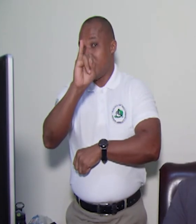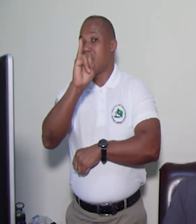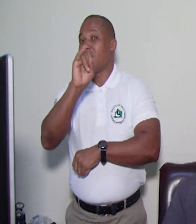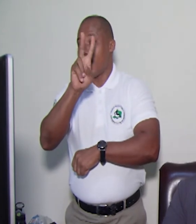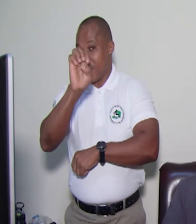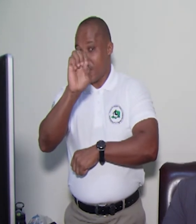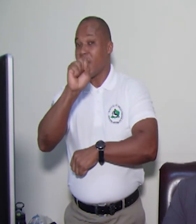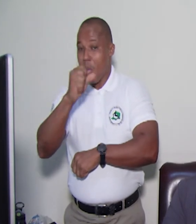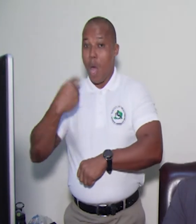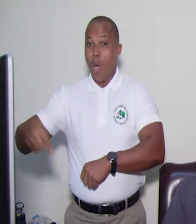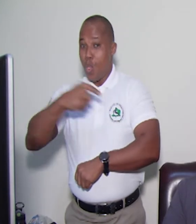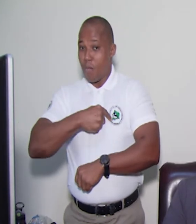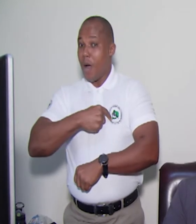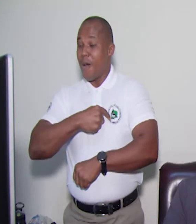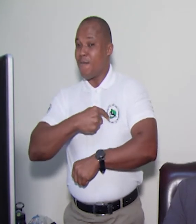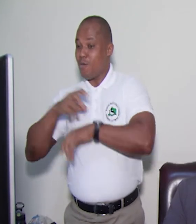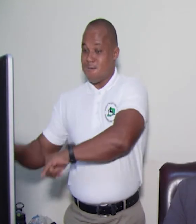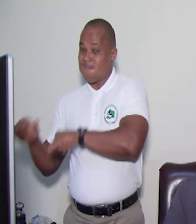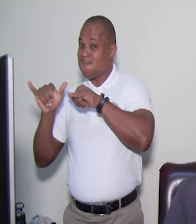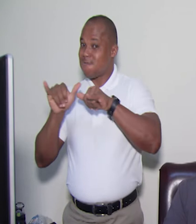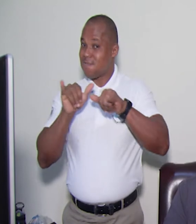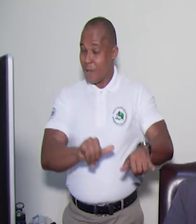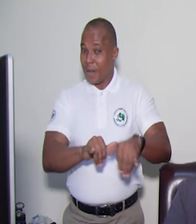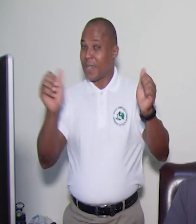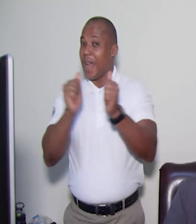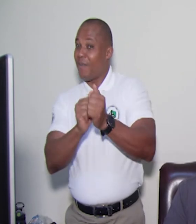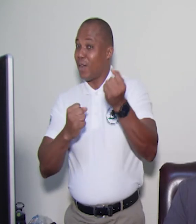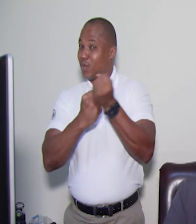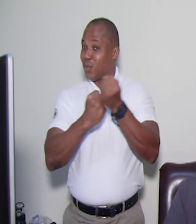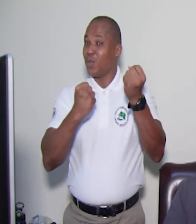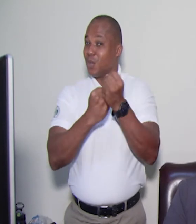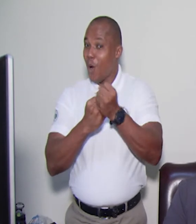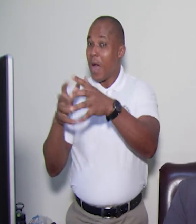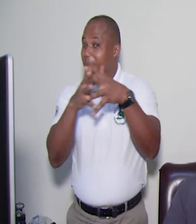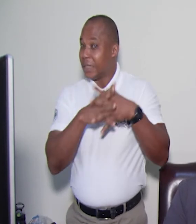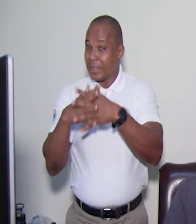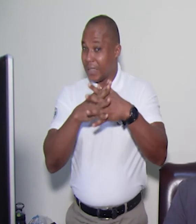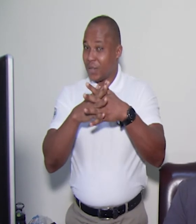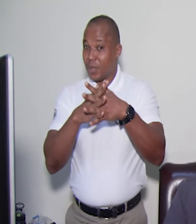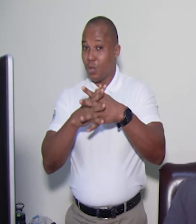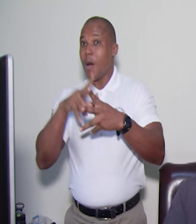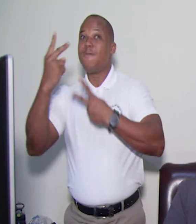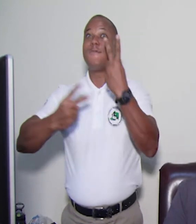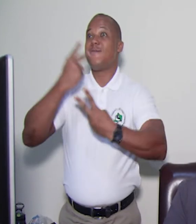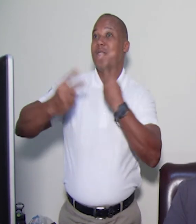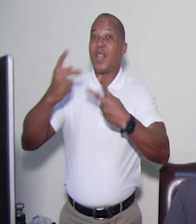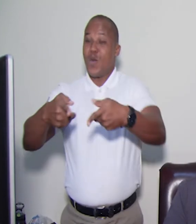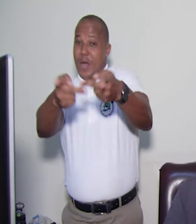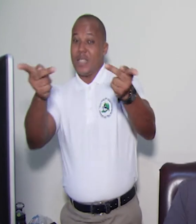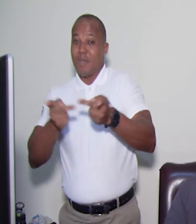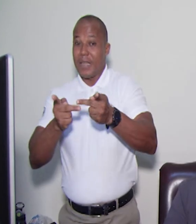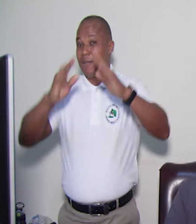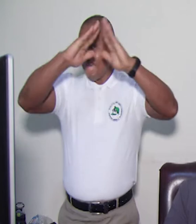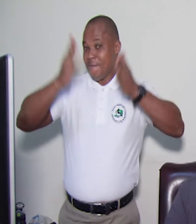plizye agens nasyon zvini e nou ta le vizite yon espas ke ministre tafe sosyal te